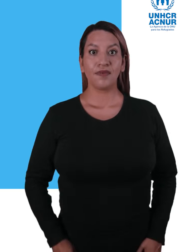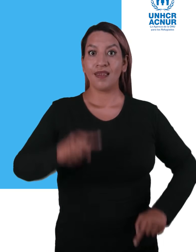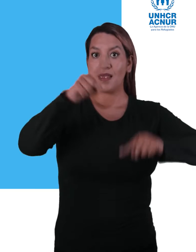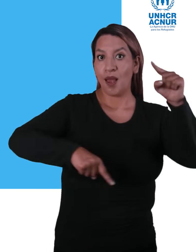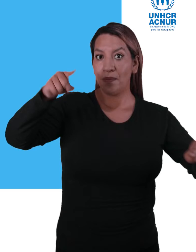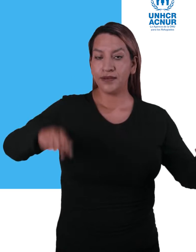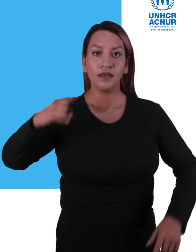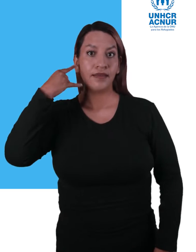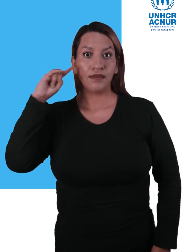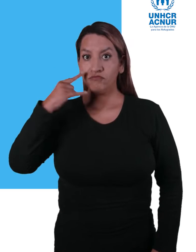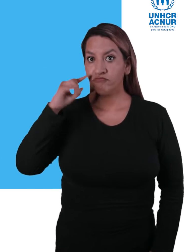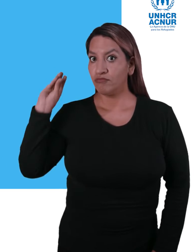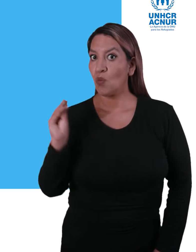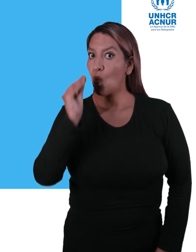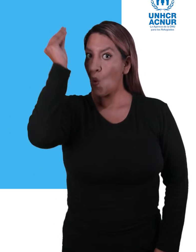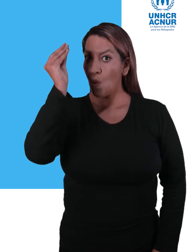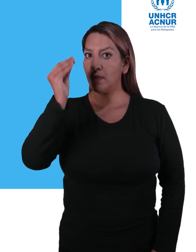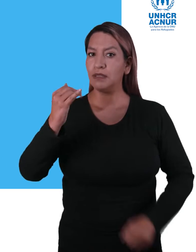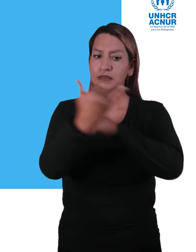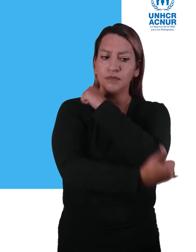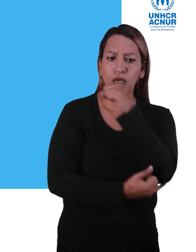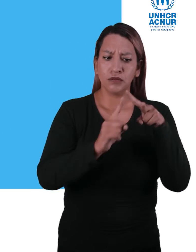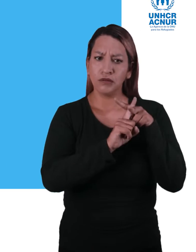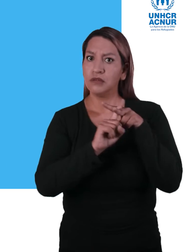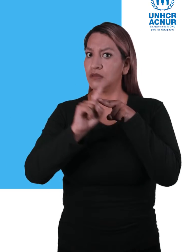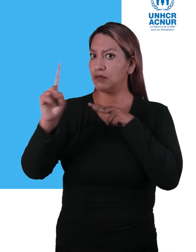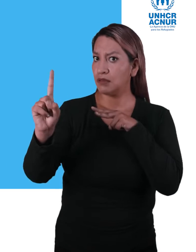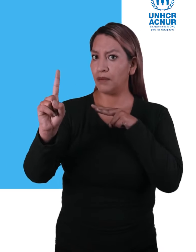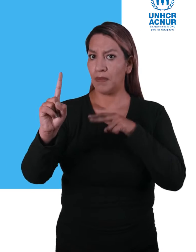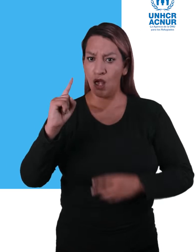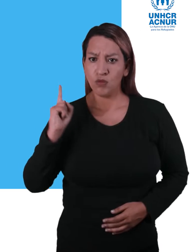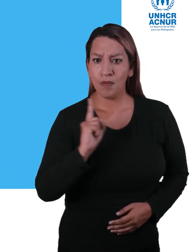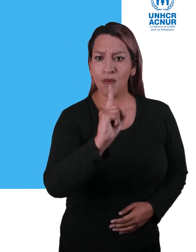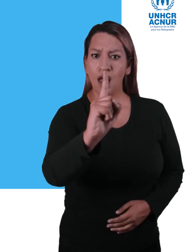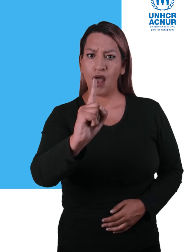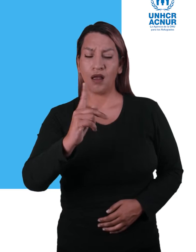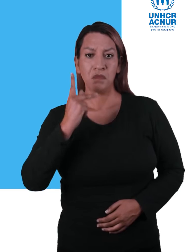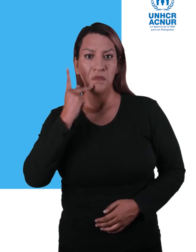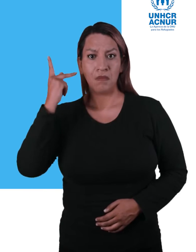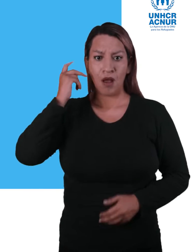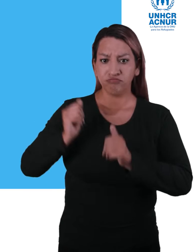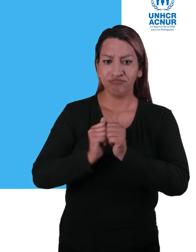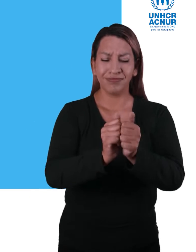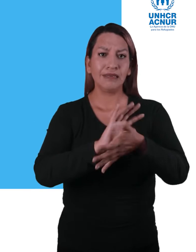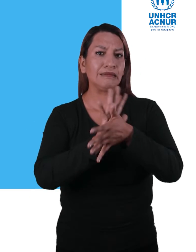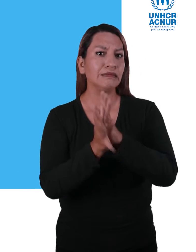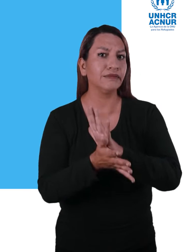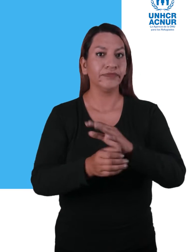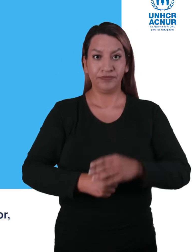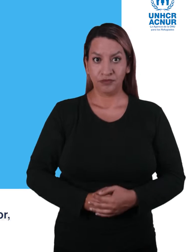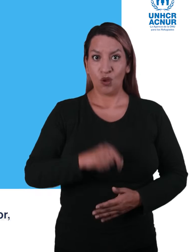A veces, niñas, niños y adolescentes deben salir de su país de origen, sin el acompañamiento de sus padres o